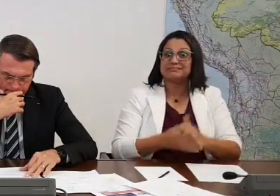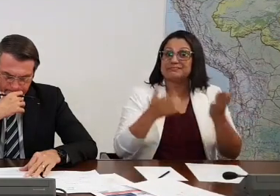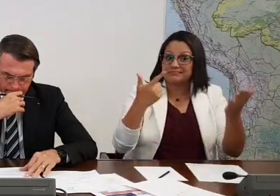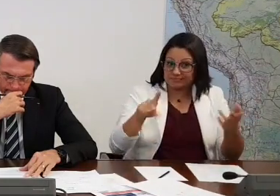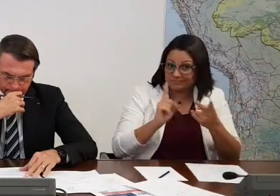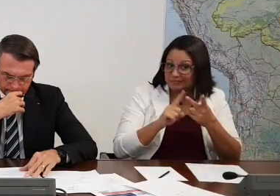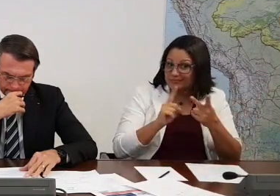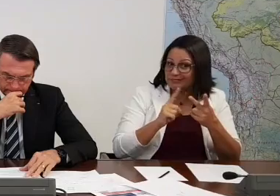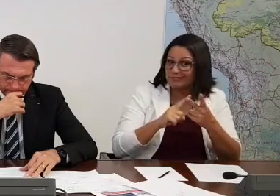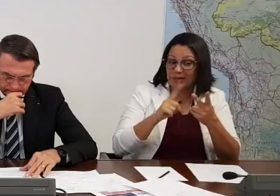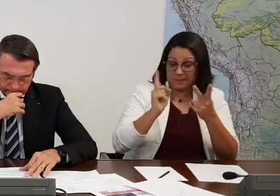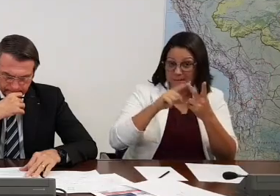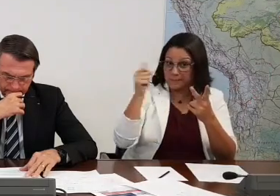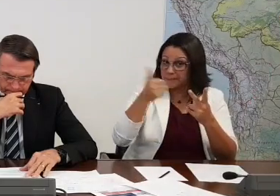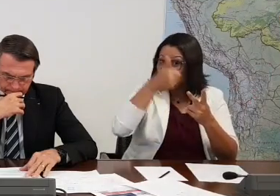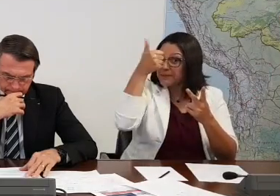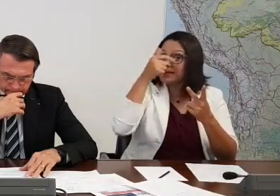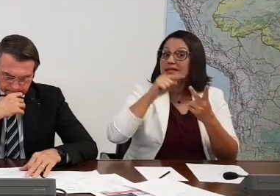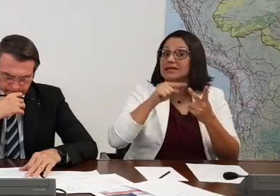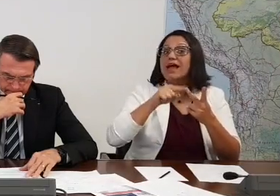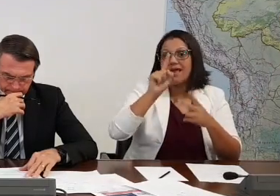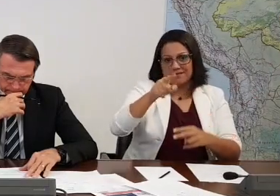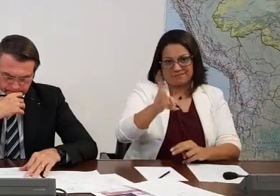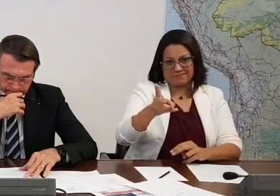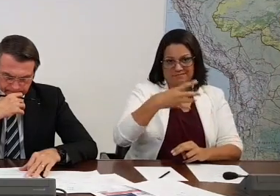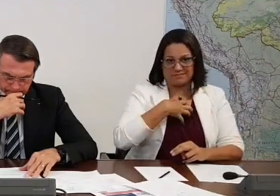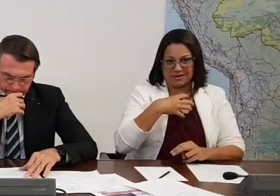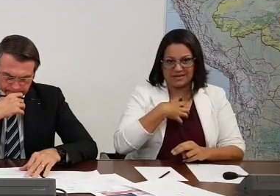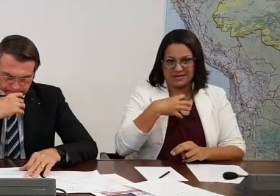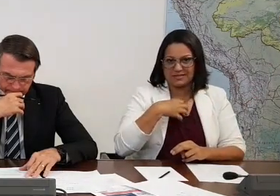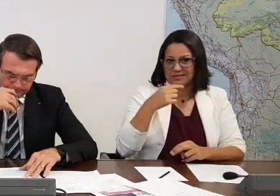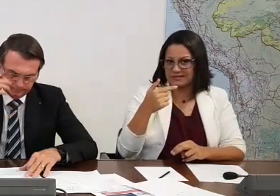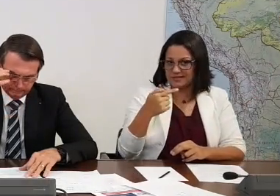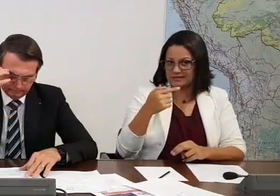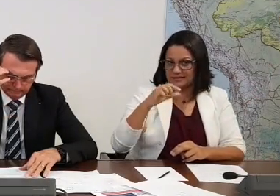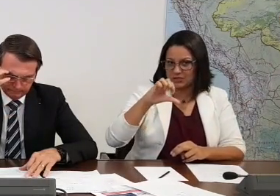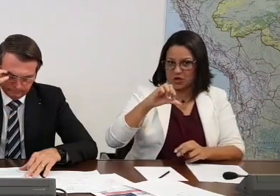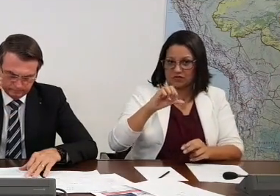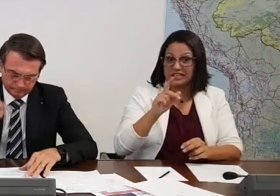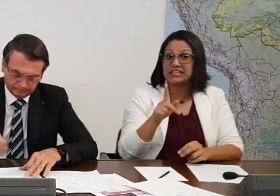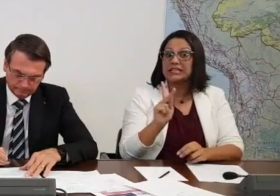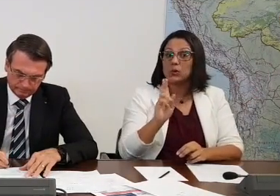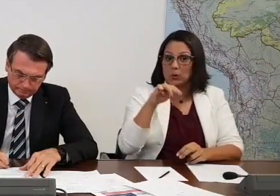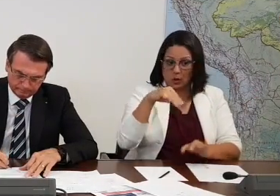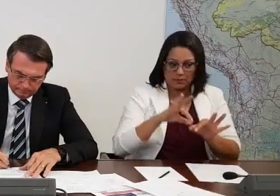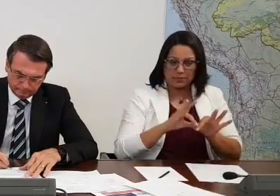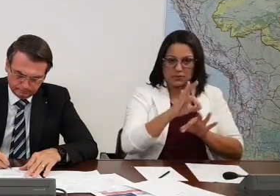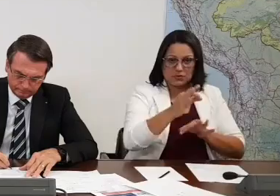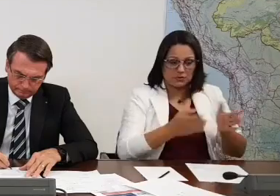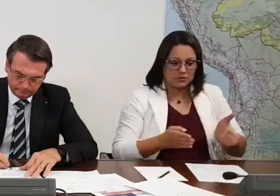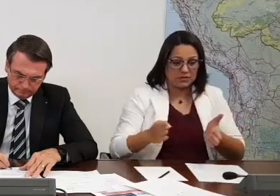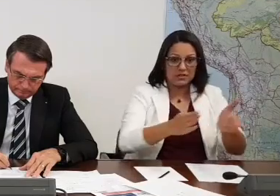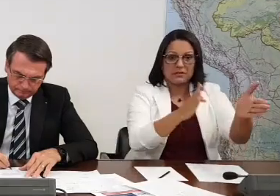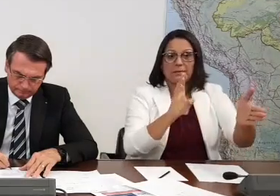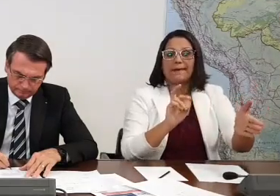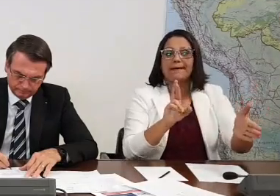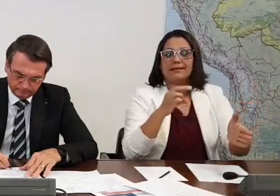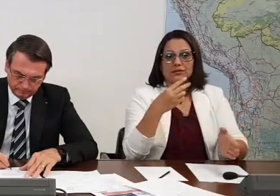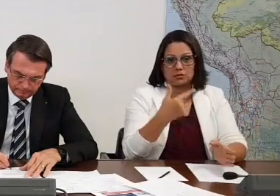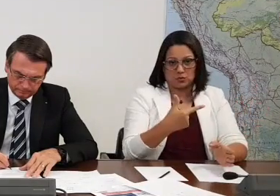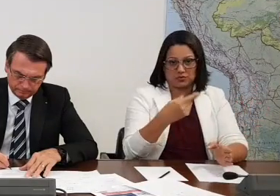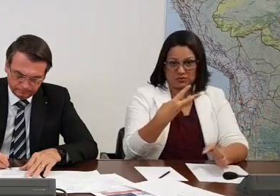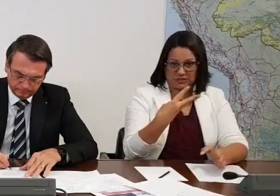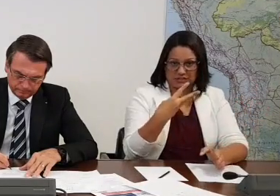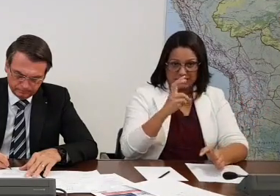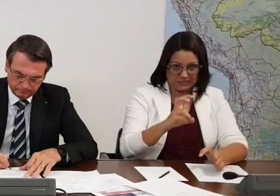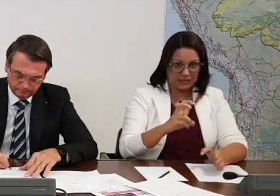primeira inauguração nossa na infraestrutura foi justamente na Bahia, foram 79 quilômetros da BR-235 e muito mais vem por aí.